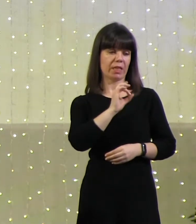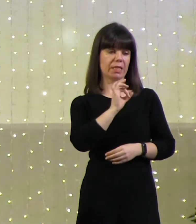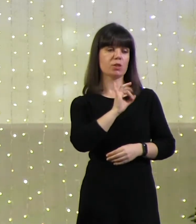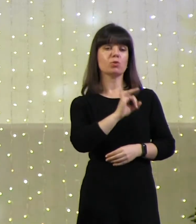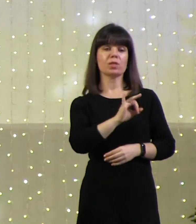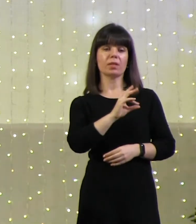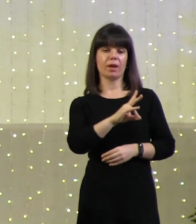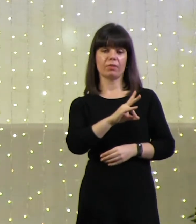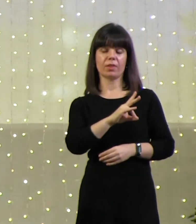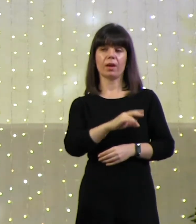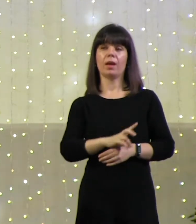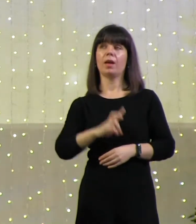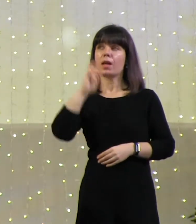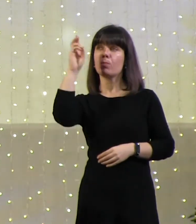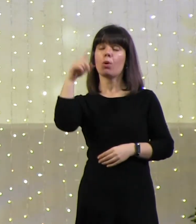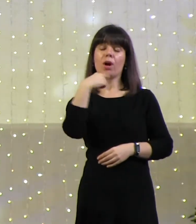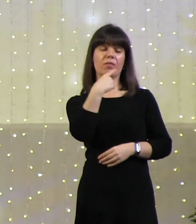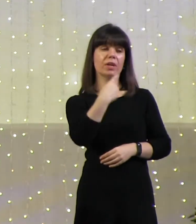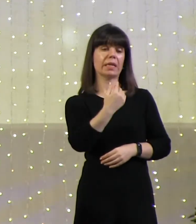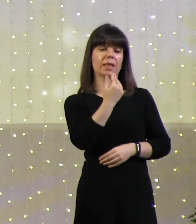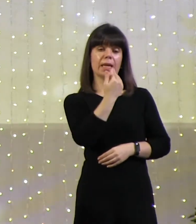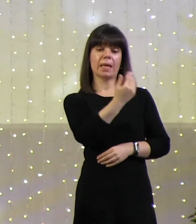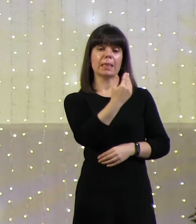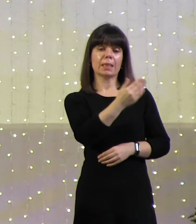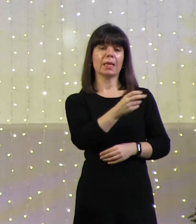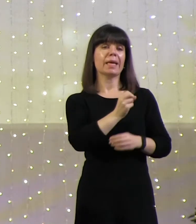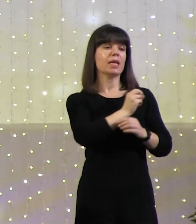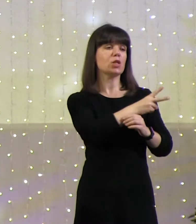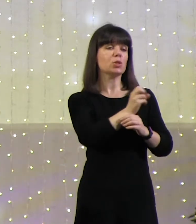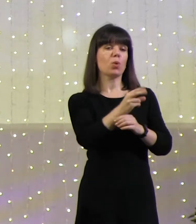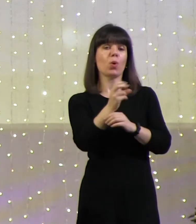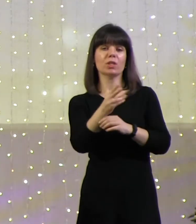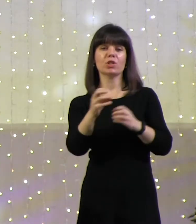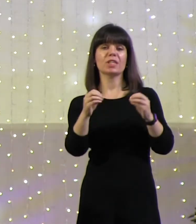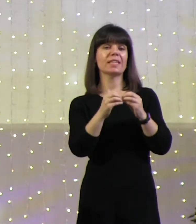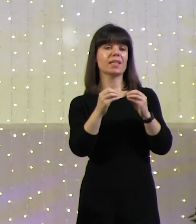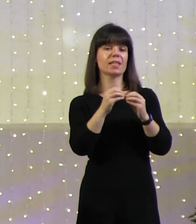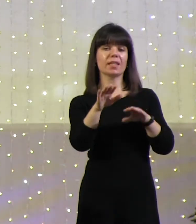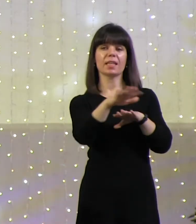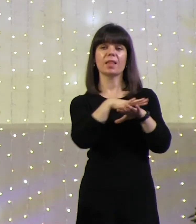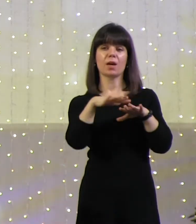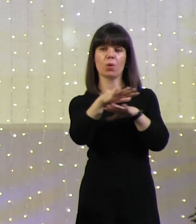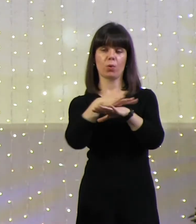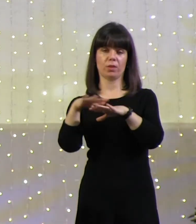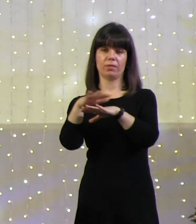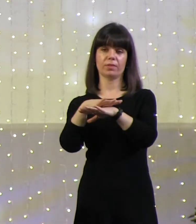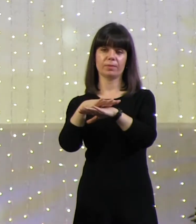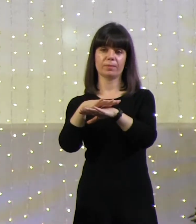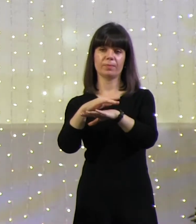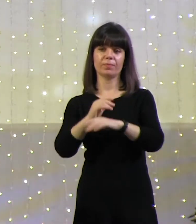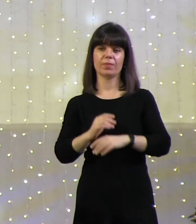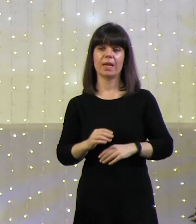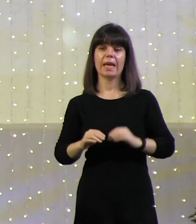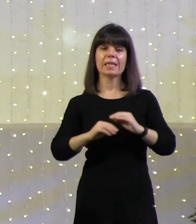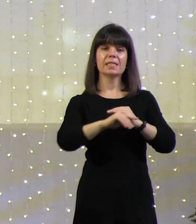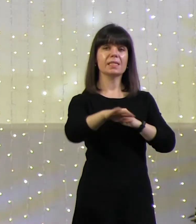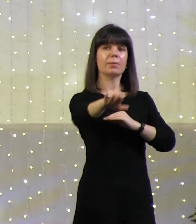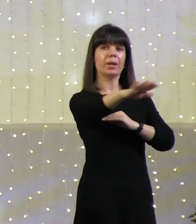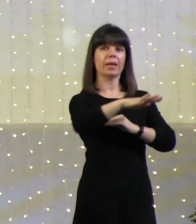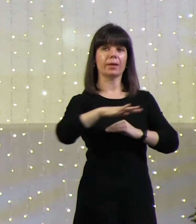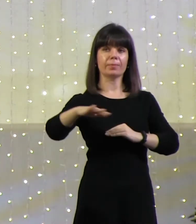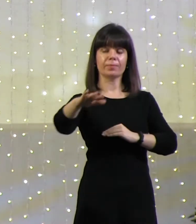Бог говорит, ты изгонишь десять народов из земли.